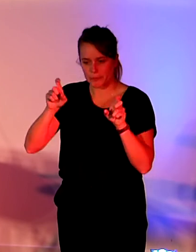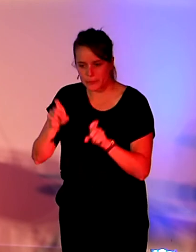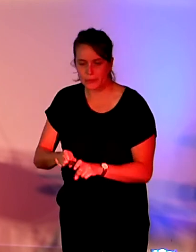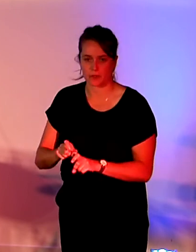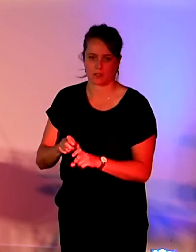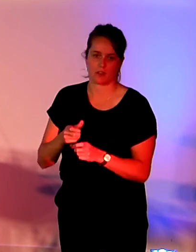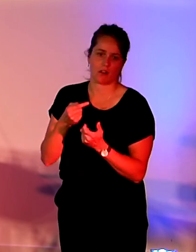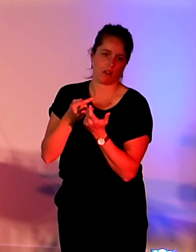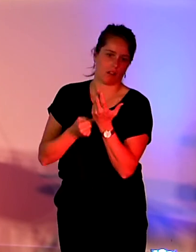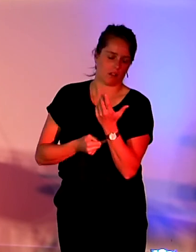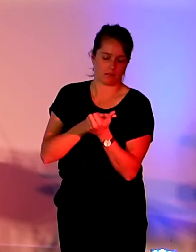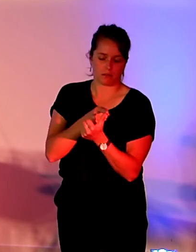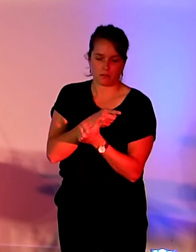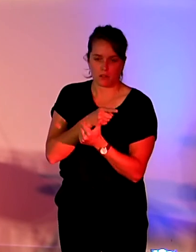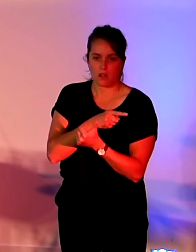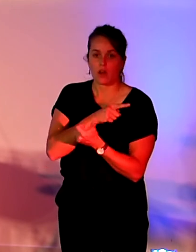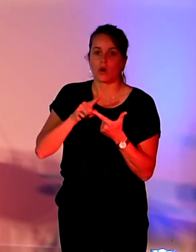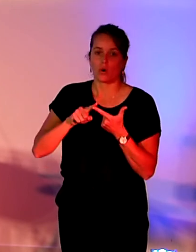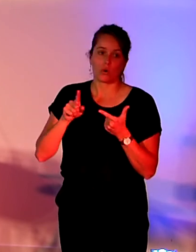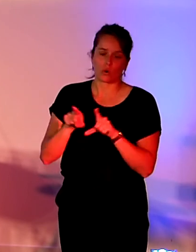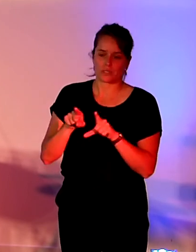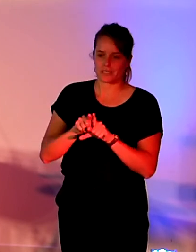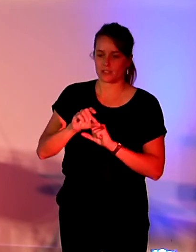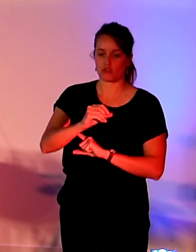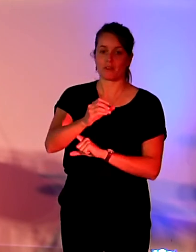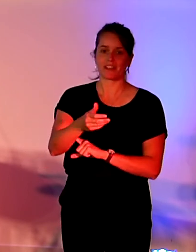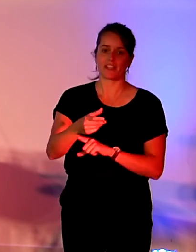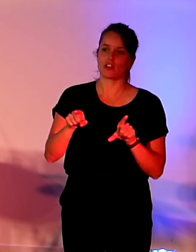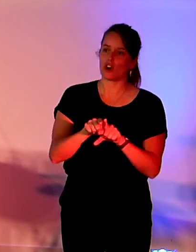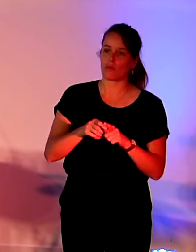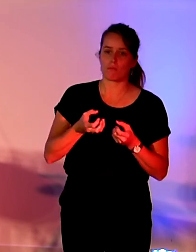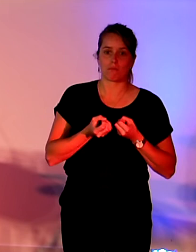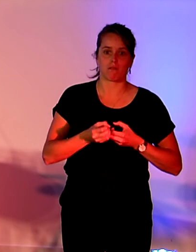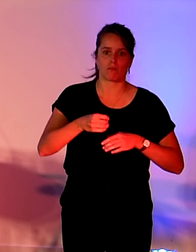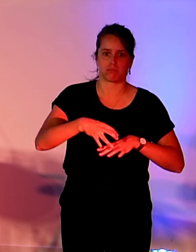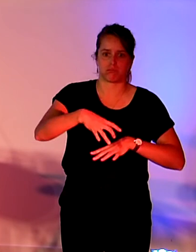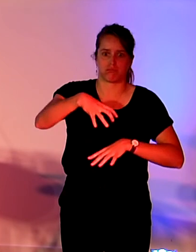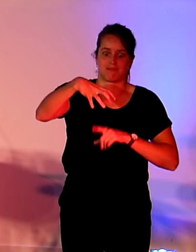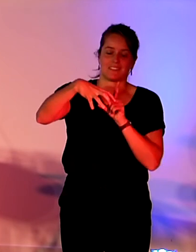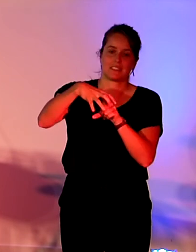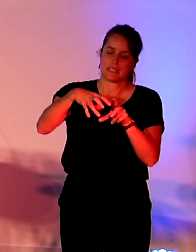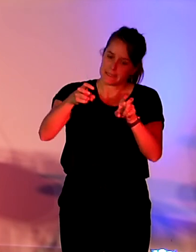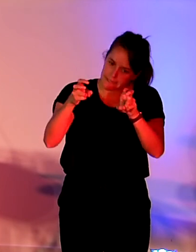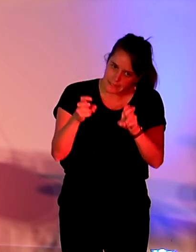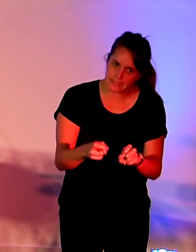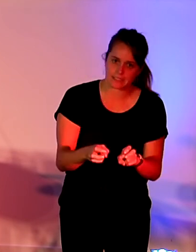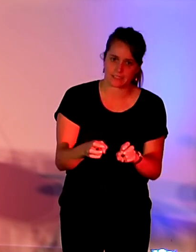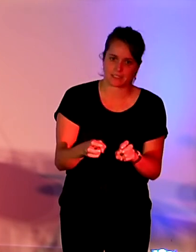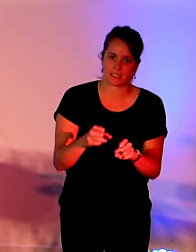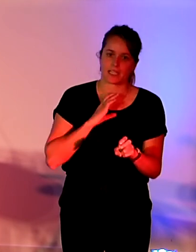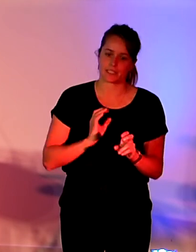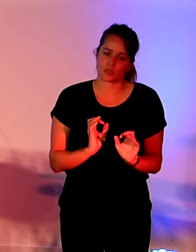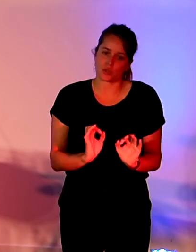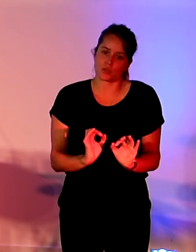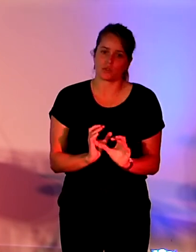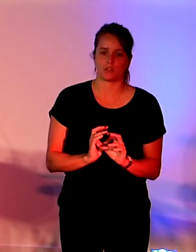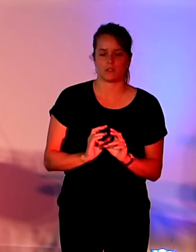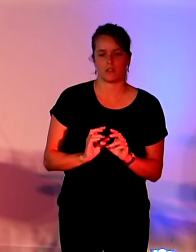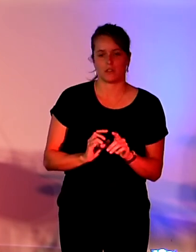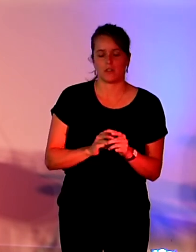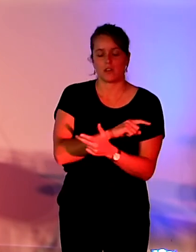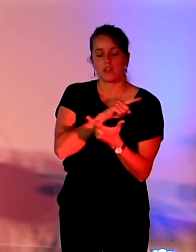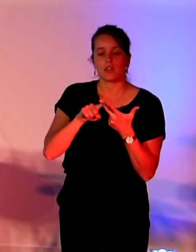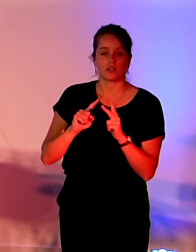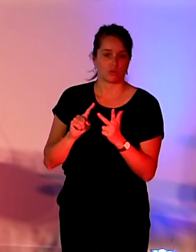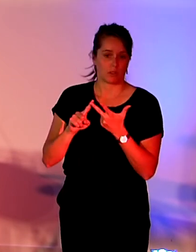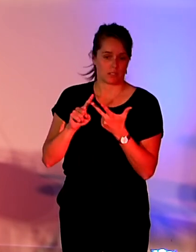soutenir un numérique plus sobre, c'est-à-dire réduire l'empreinte environnementale du numérique. Et enfin, le troisième axe qui